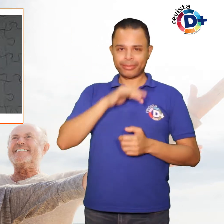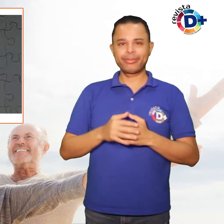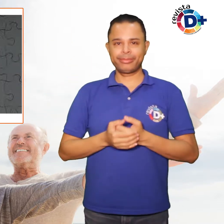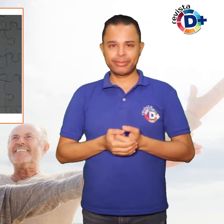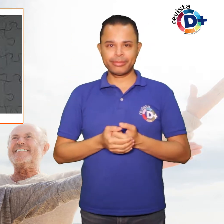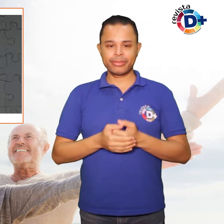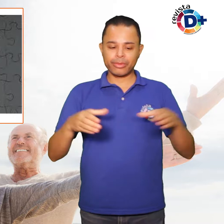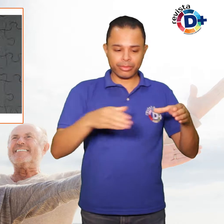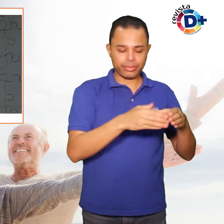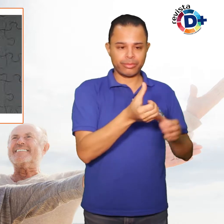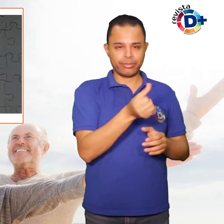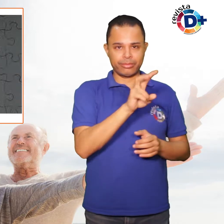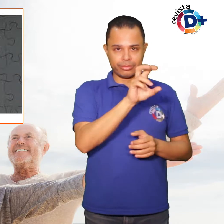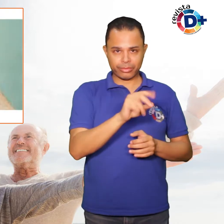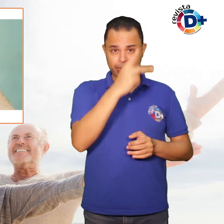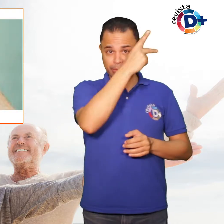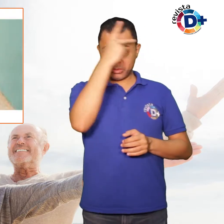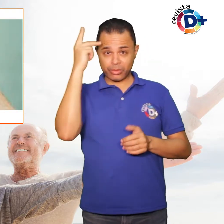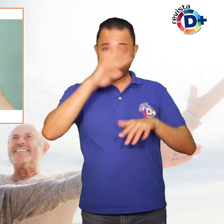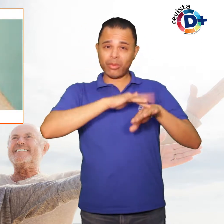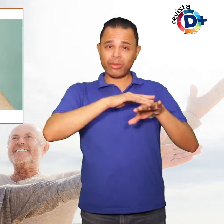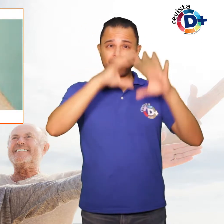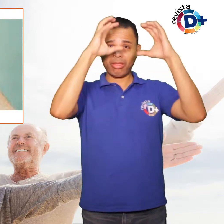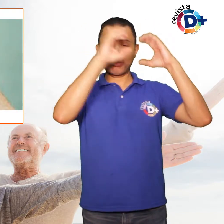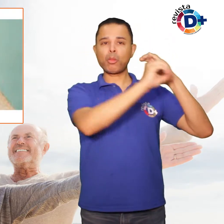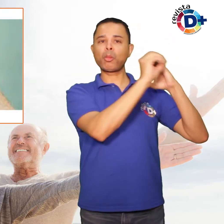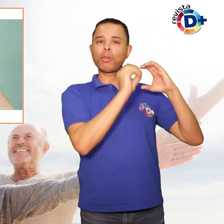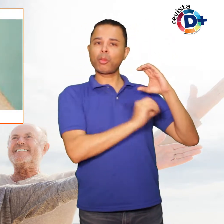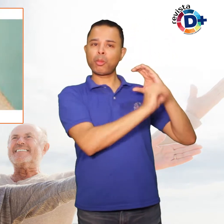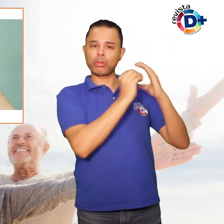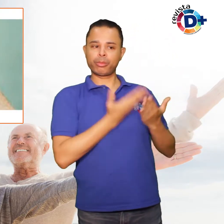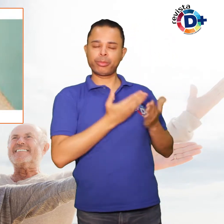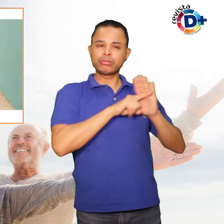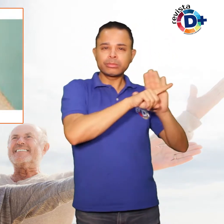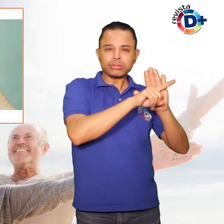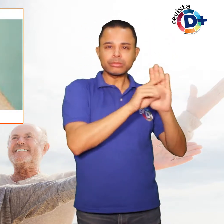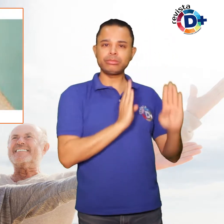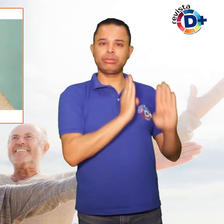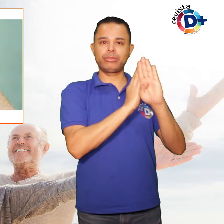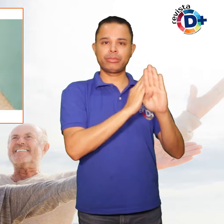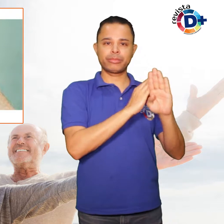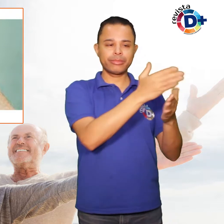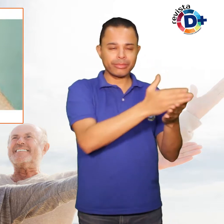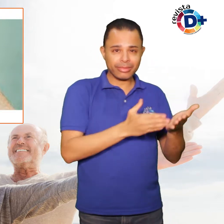650 pessoas com demência participaram do estudo, dos quais 60% eram